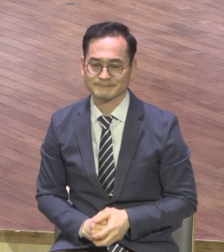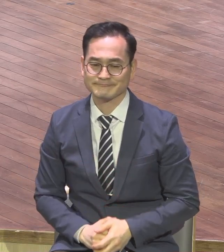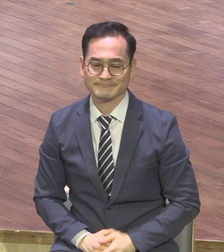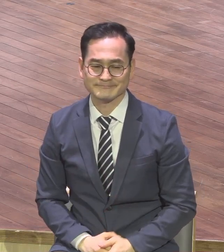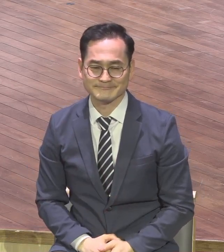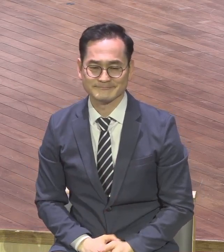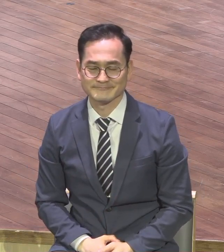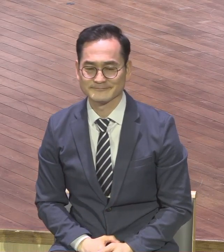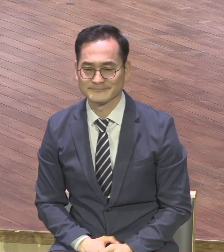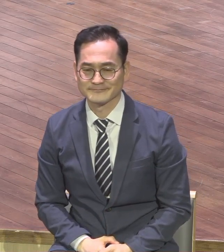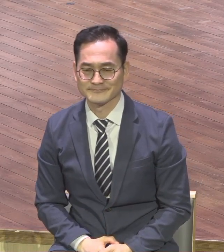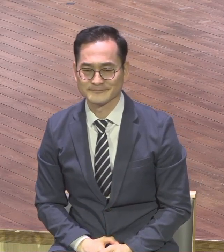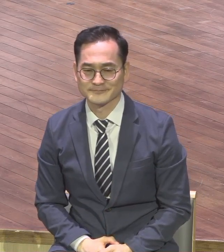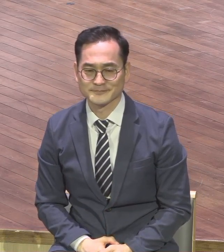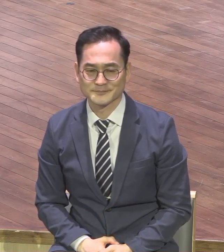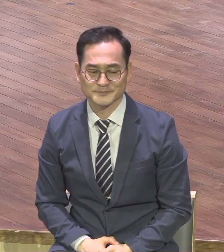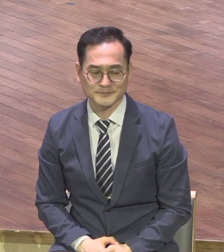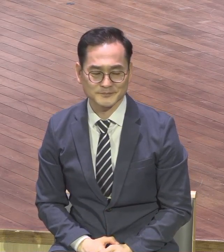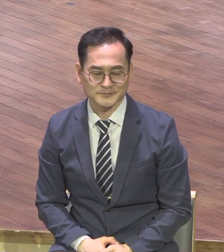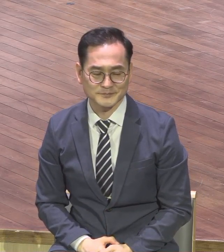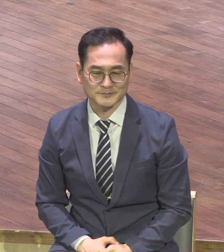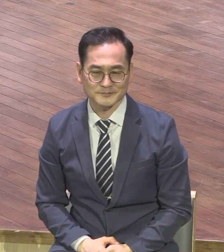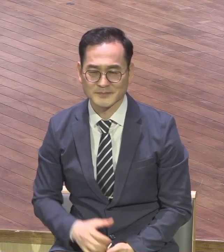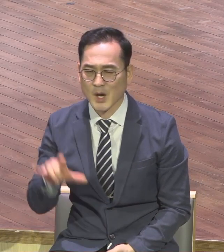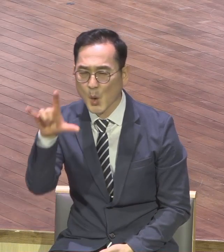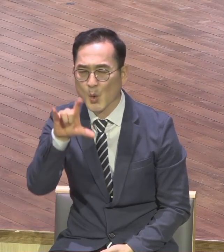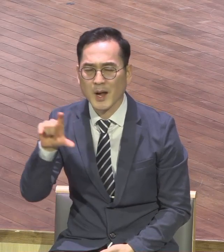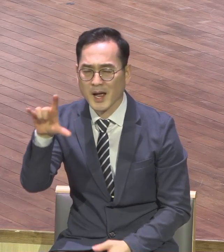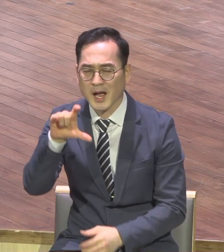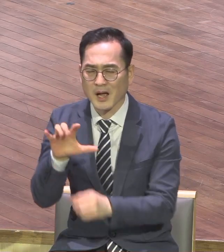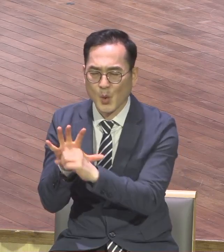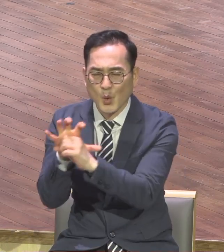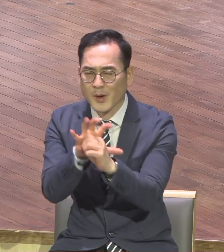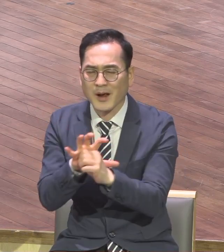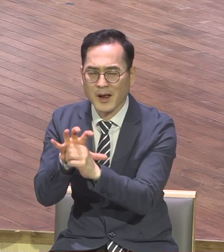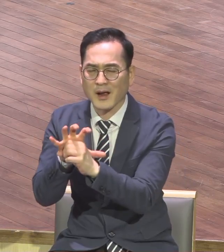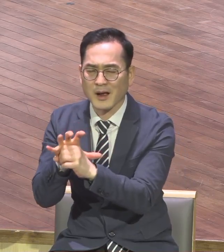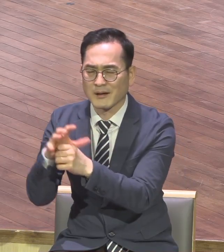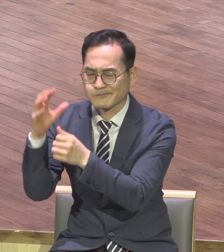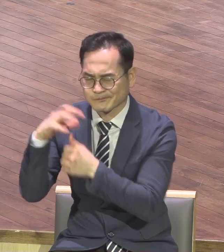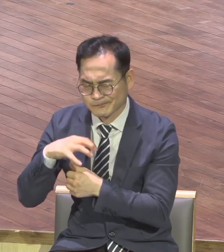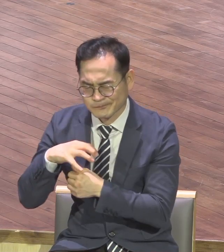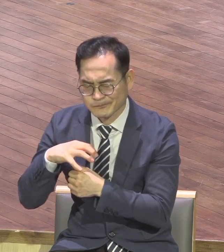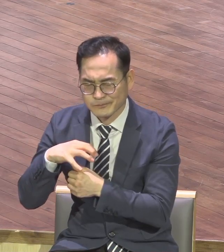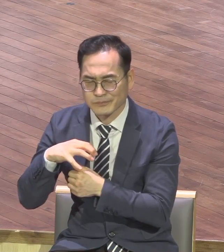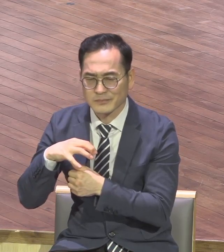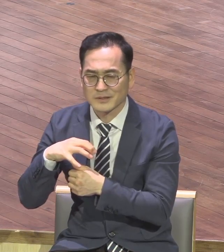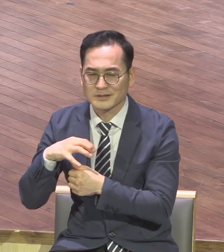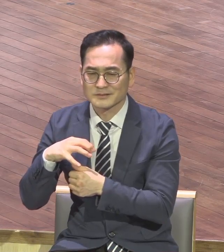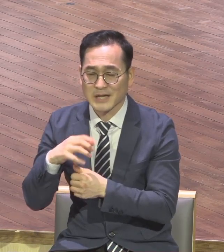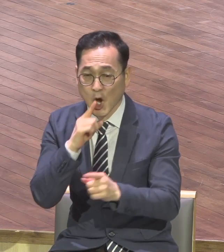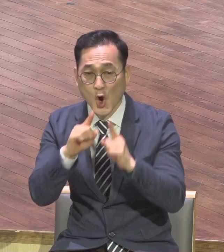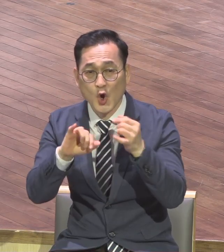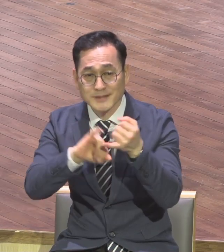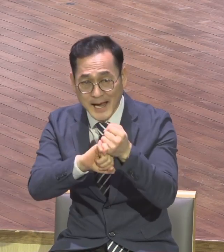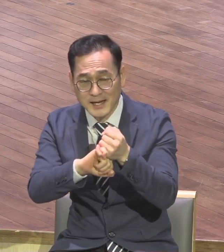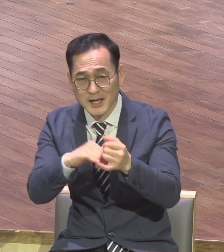된 줄로 믿습니다 코로나19의 팬데믹이라는 시대적 재앙 이것은 우리의 언약적인 도전 앞에서